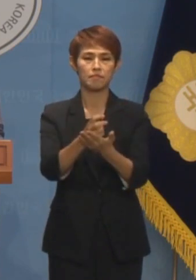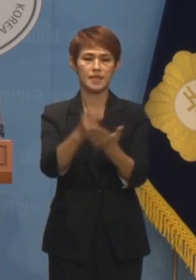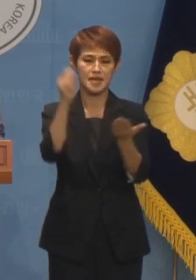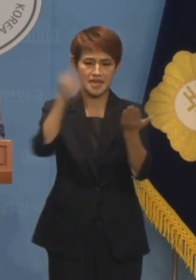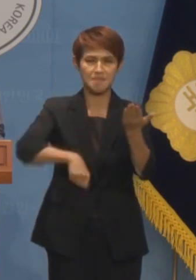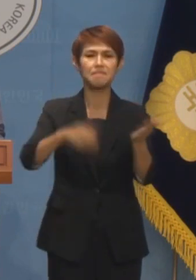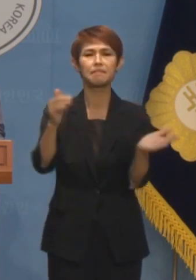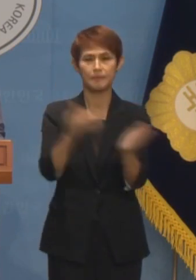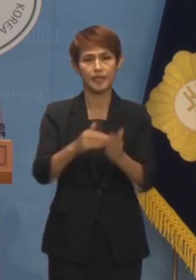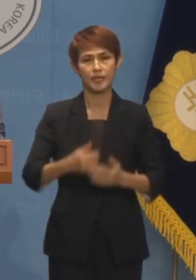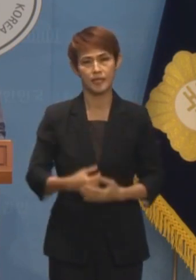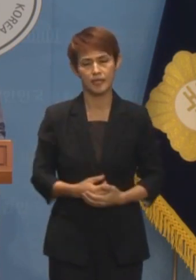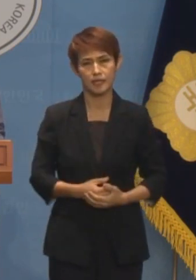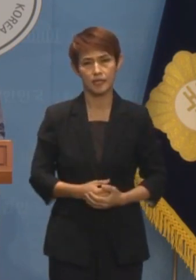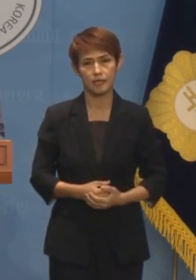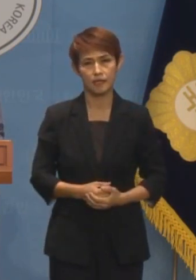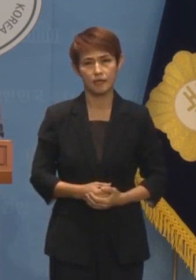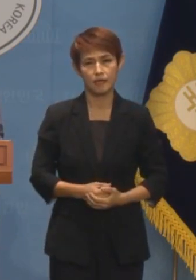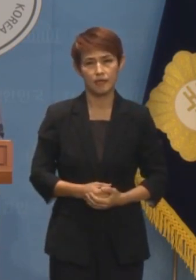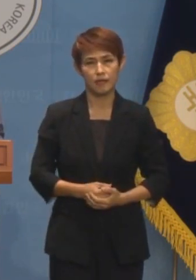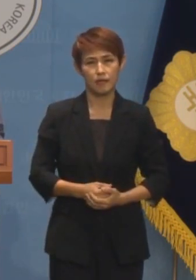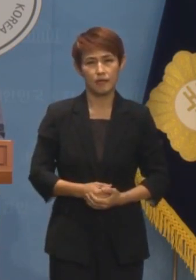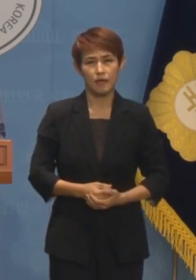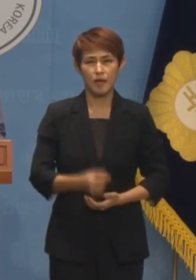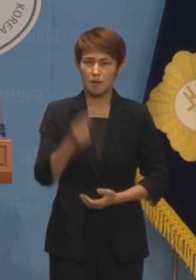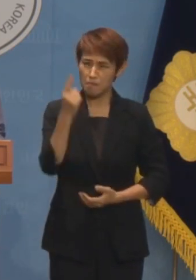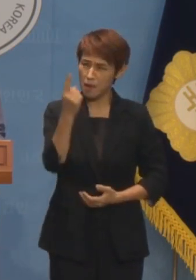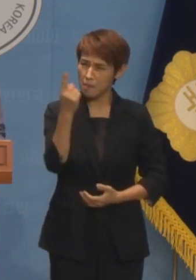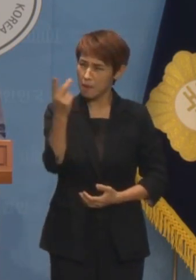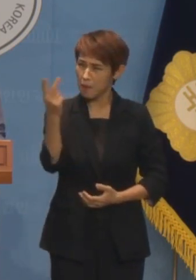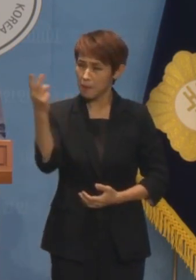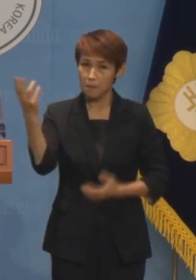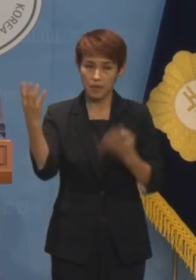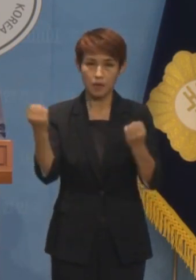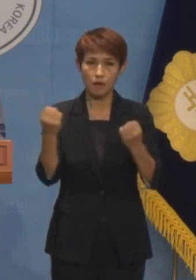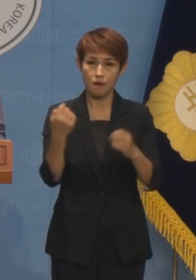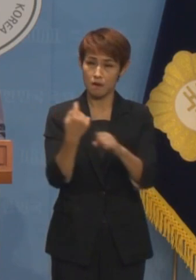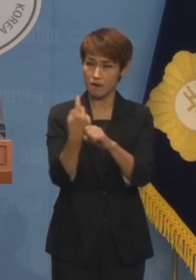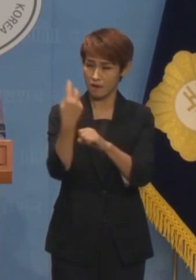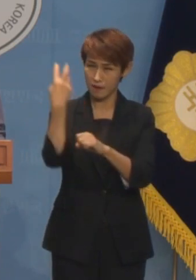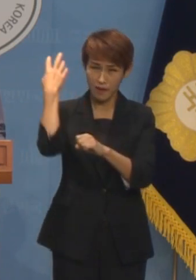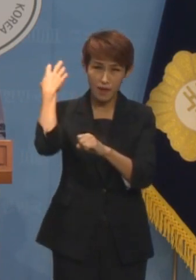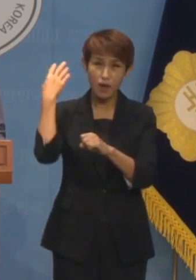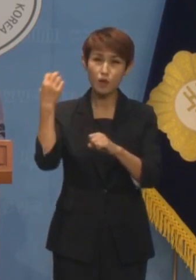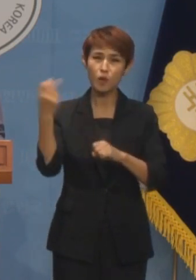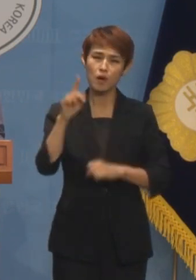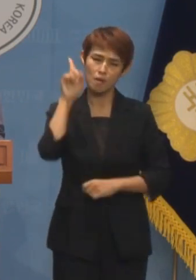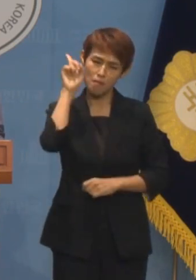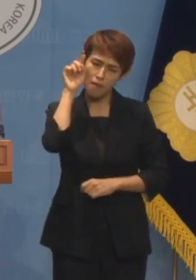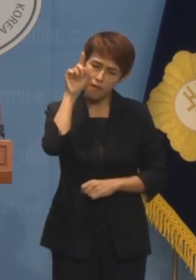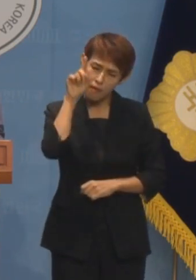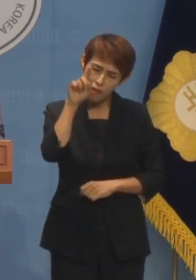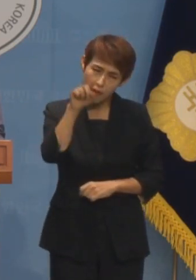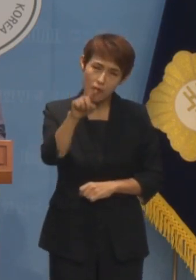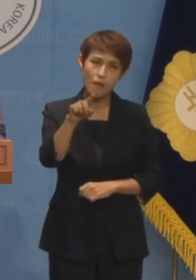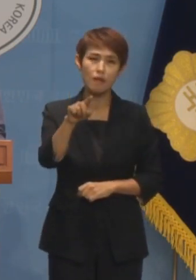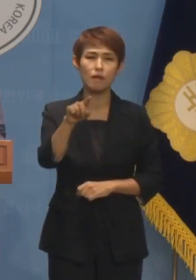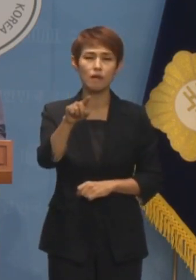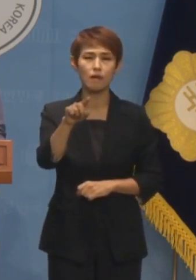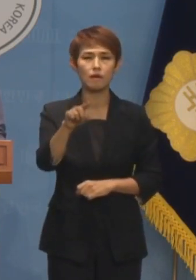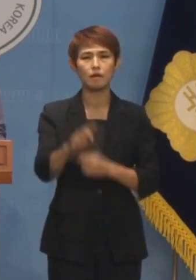것 아닙니까? 한두 건이 아니라 수년 전의 일뿐만이 아니라 매일같이 새로운